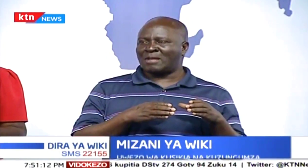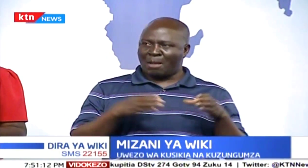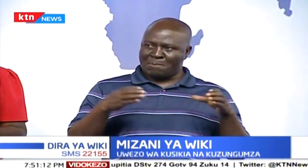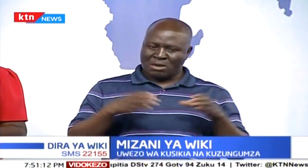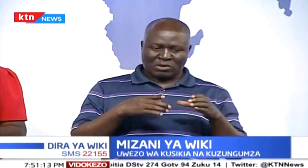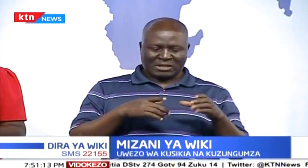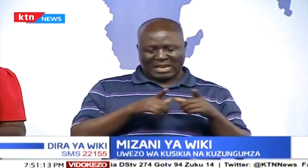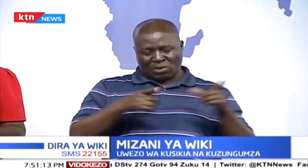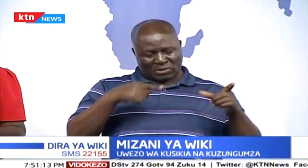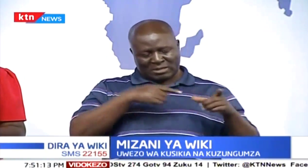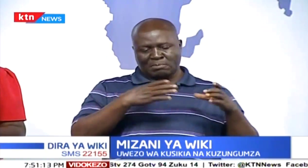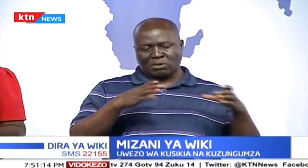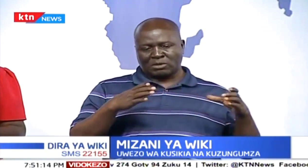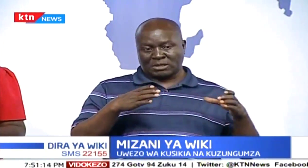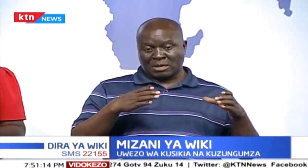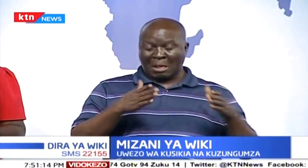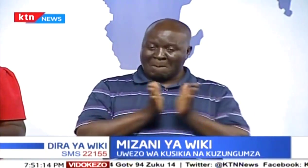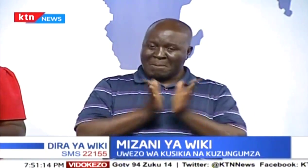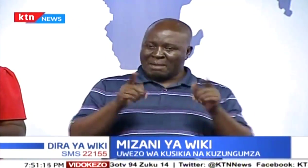Sisi,